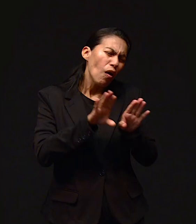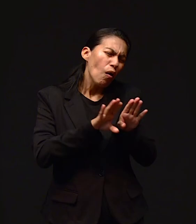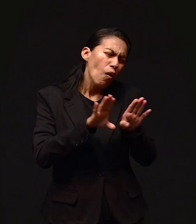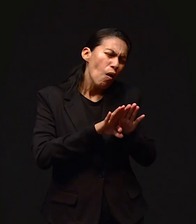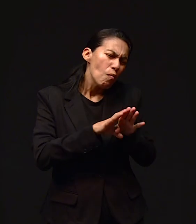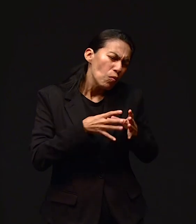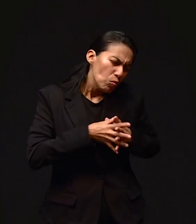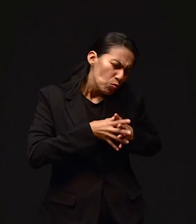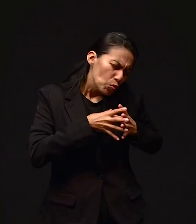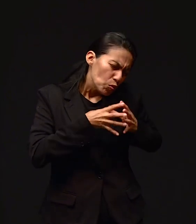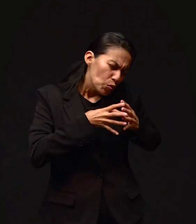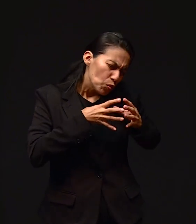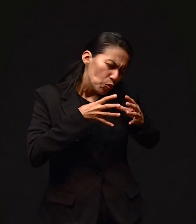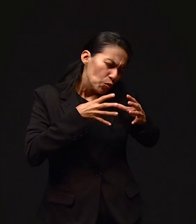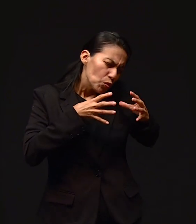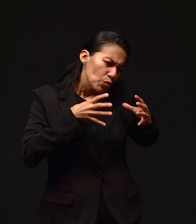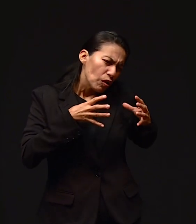fe?